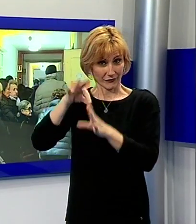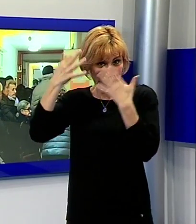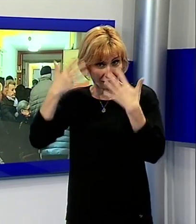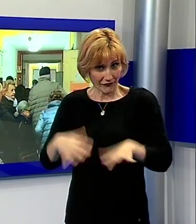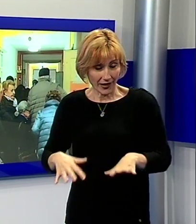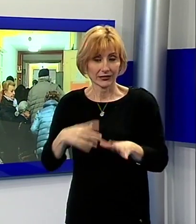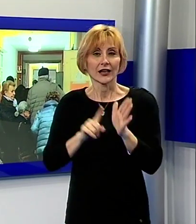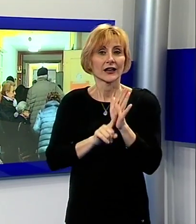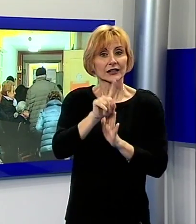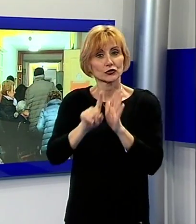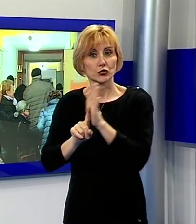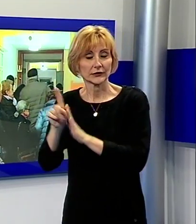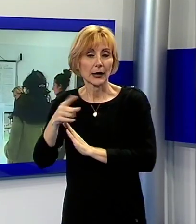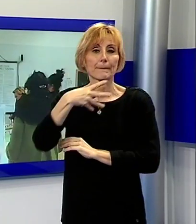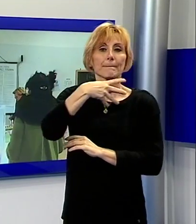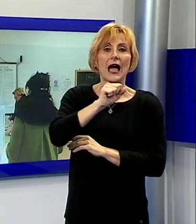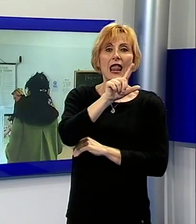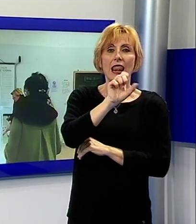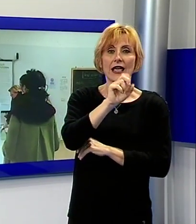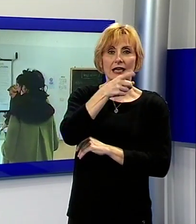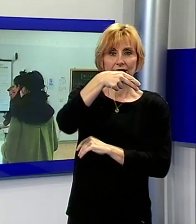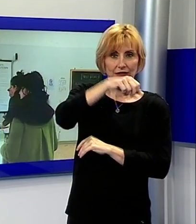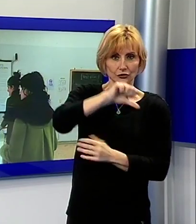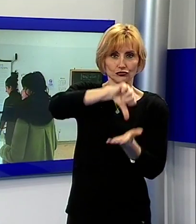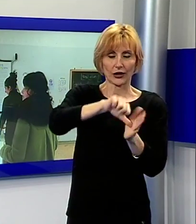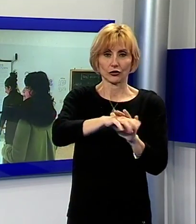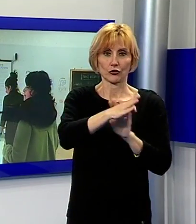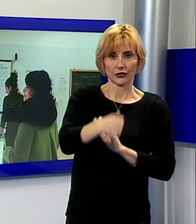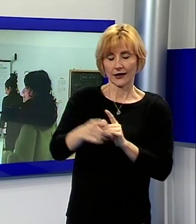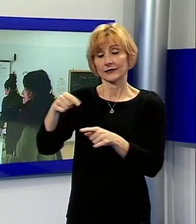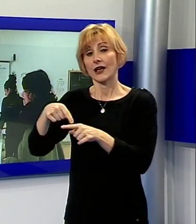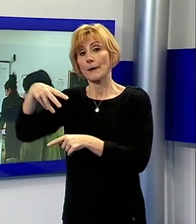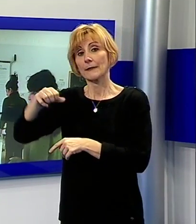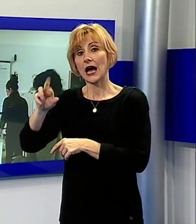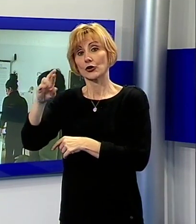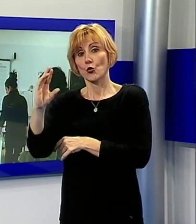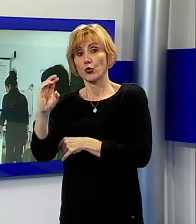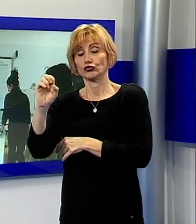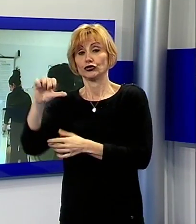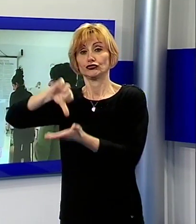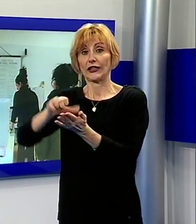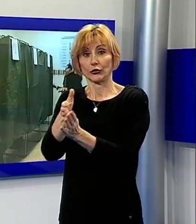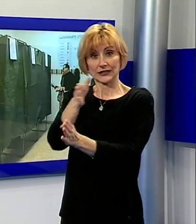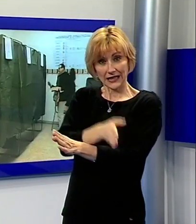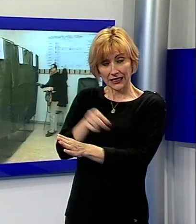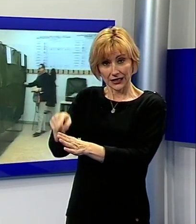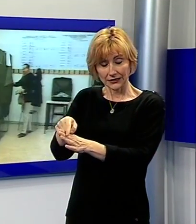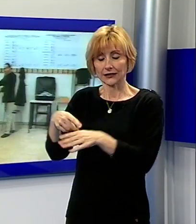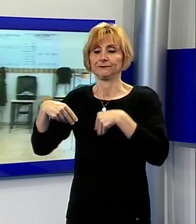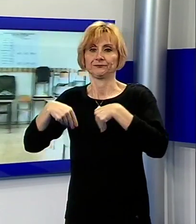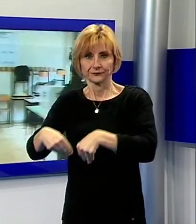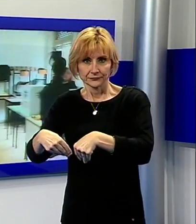i senatori eletti nel territorio lucchese Massimo Mallegni per il centro-destra ed Andrea Marcucci per il centro-sinistra, presenti alla